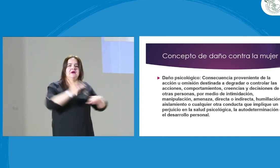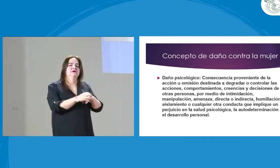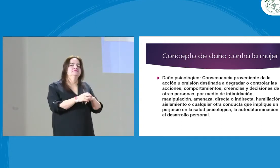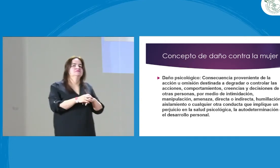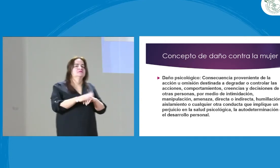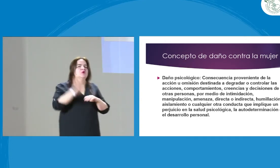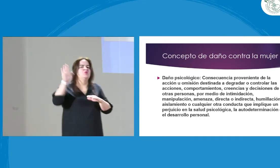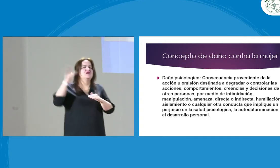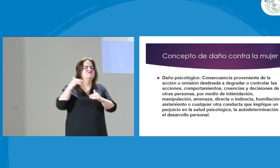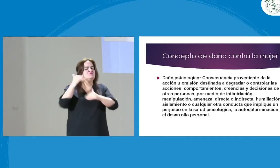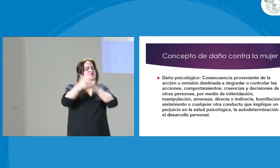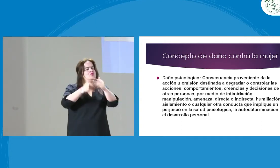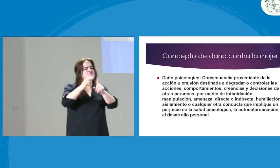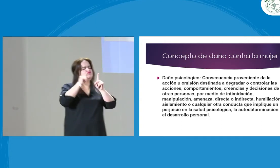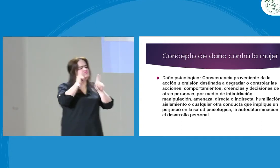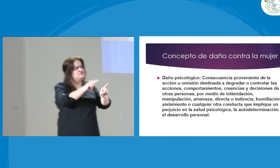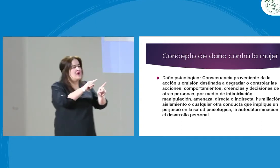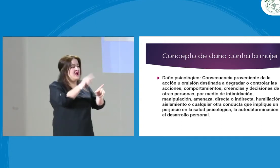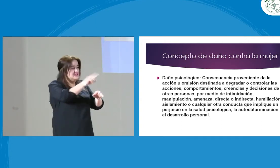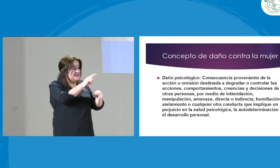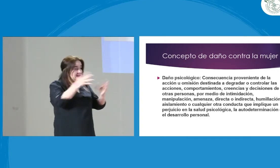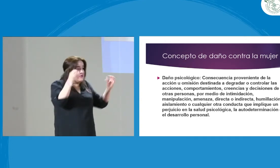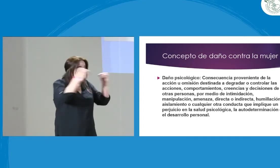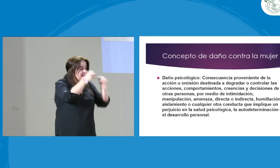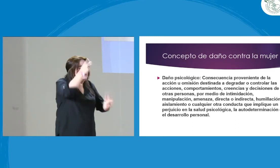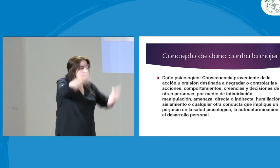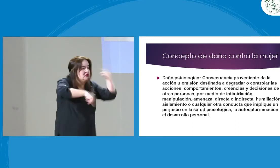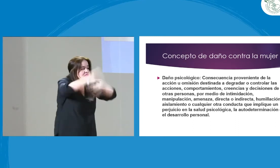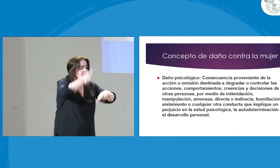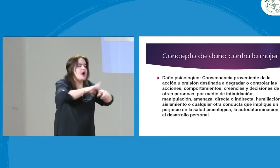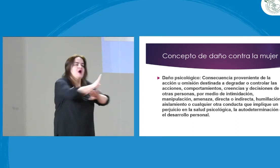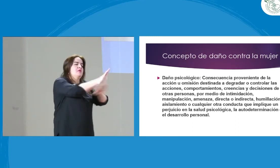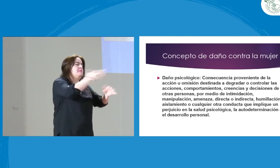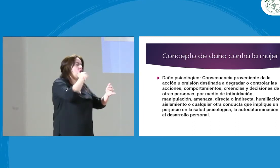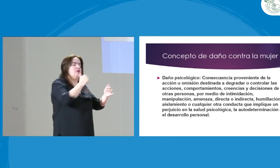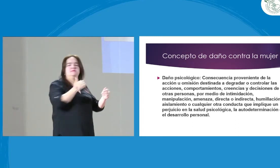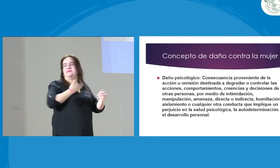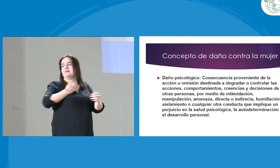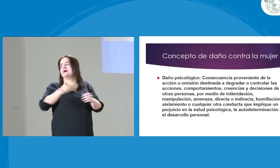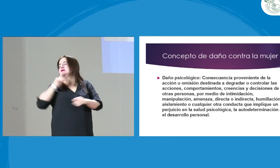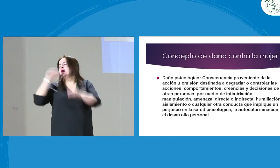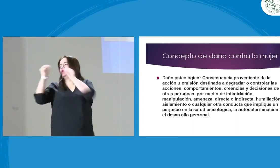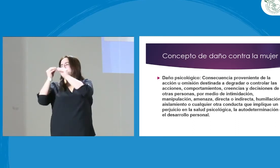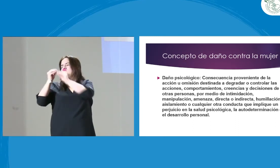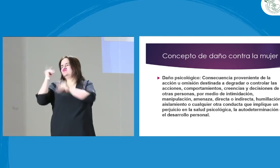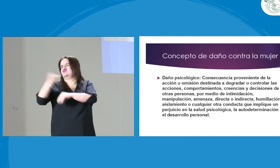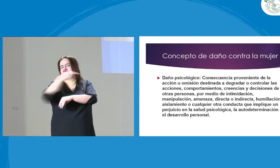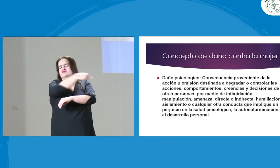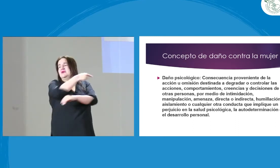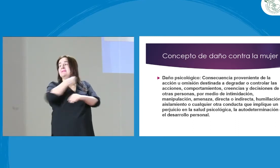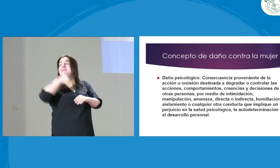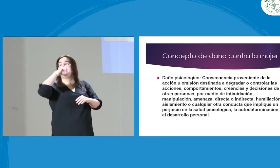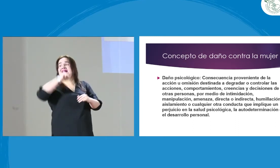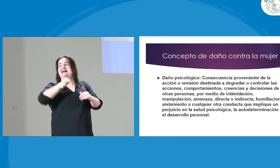periodo de lactanza, un periodo de cuidado a su hijo. Y mucha gente le pregunta, ¿usted quiere tener más hijos?